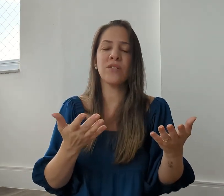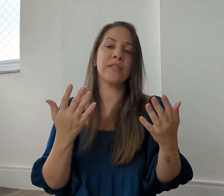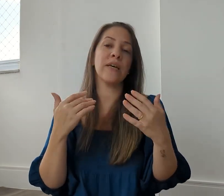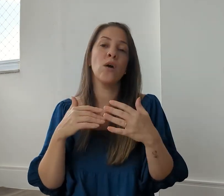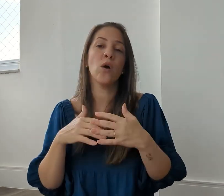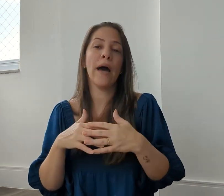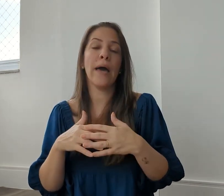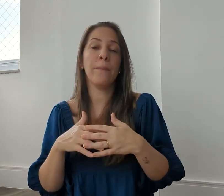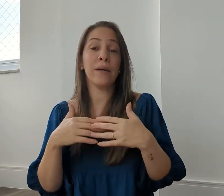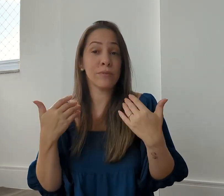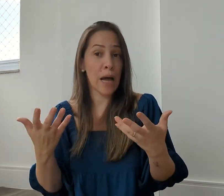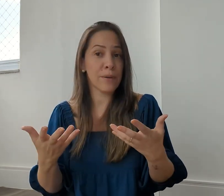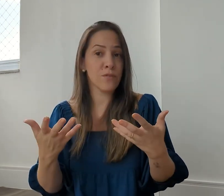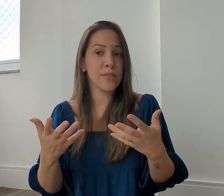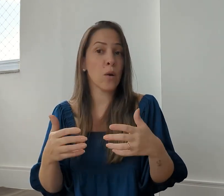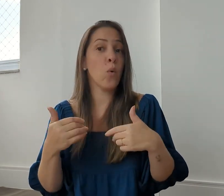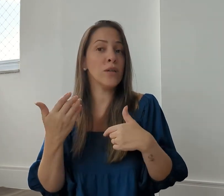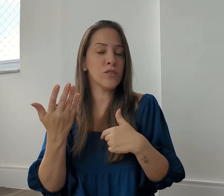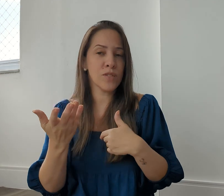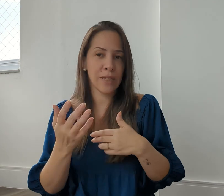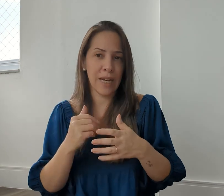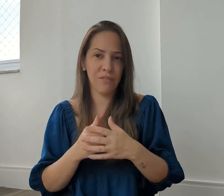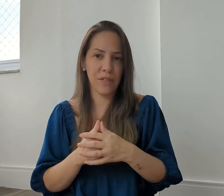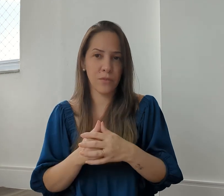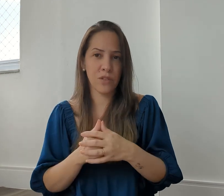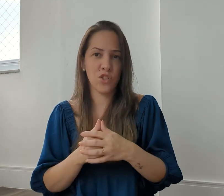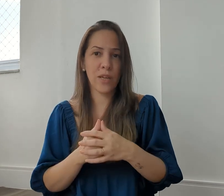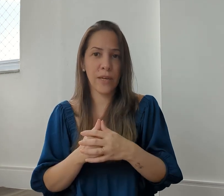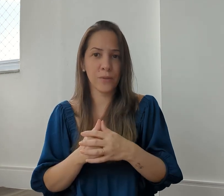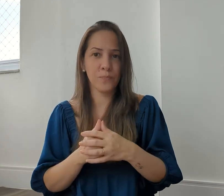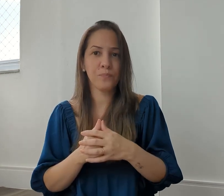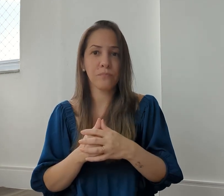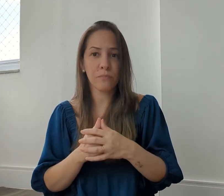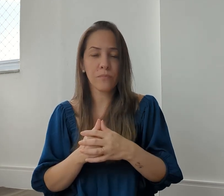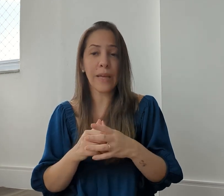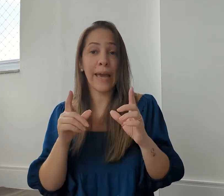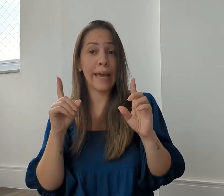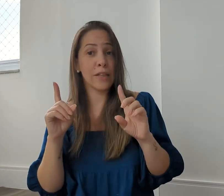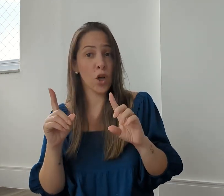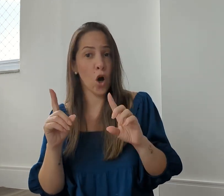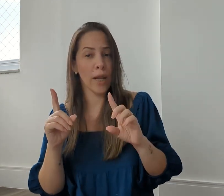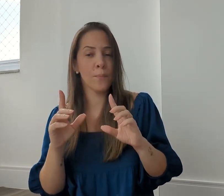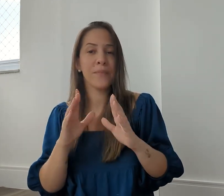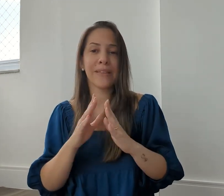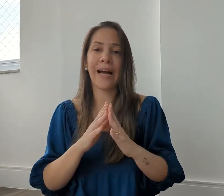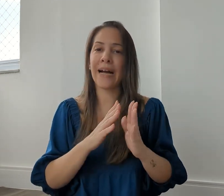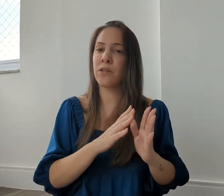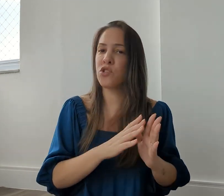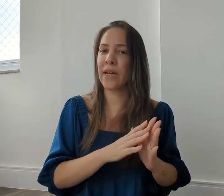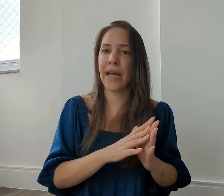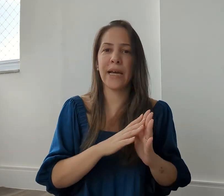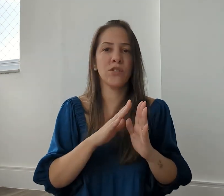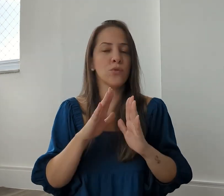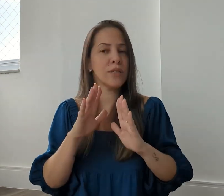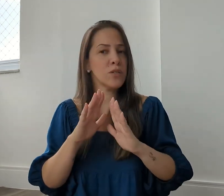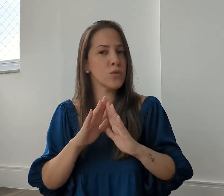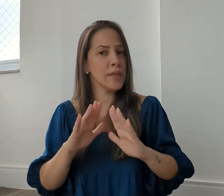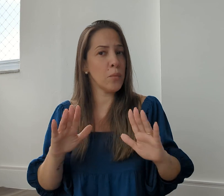você, perguntar pra você quanto você tá levando em dinheiro, em dólar, tá? Cartão de crédito, isso não